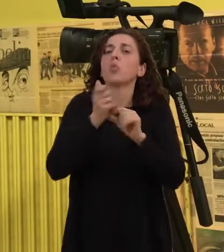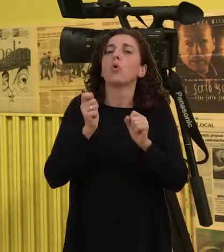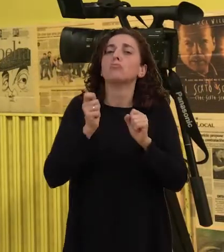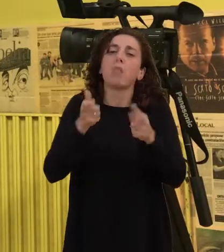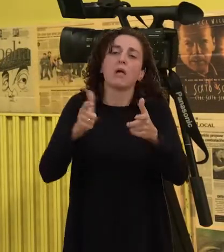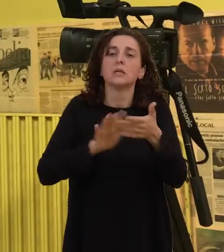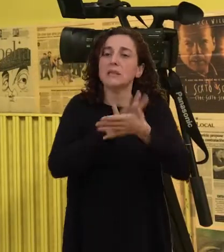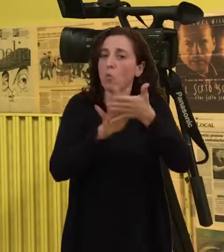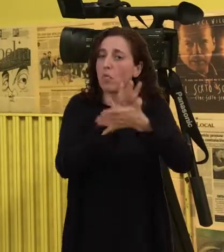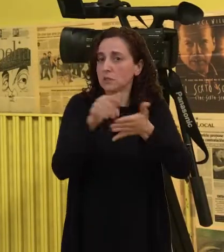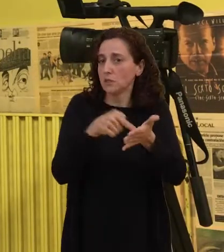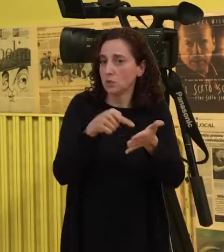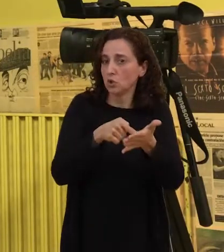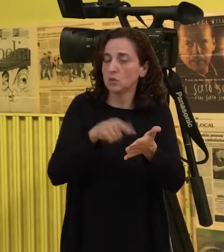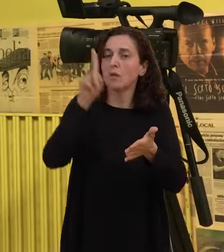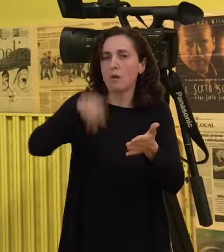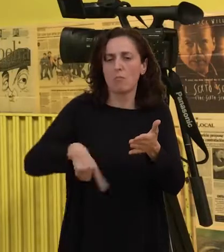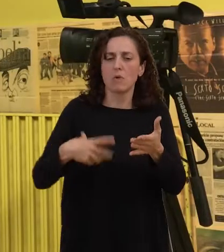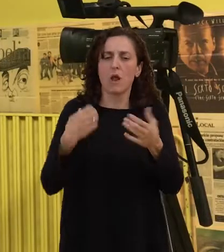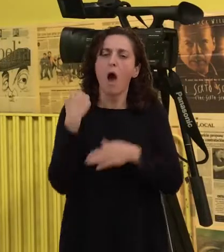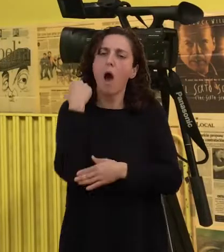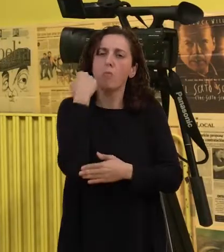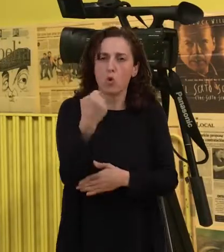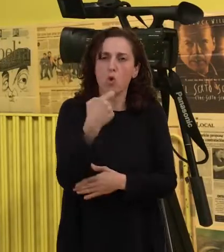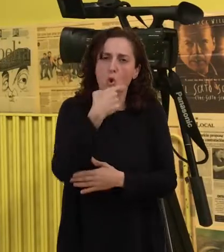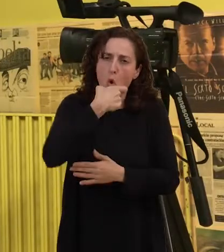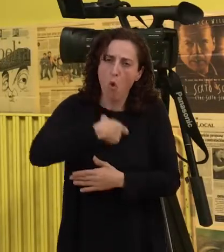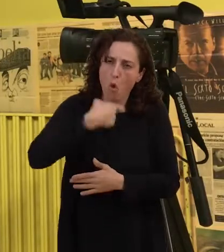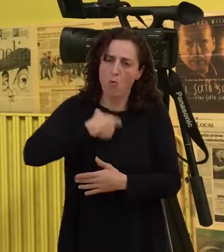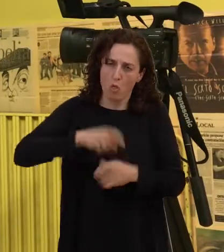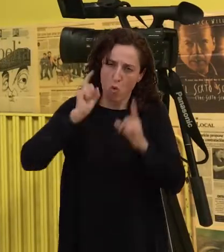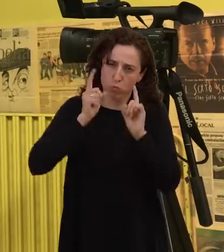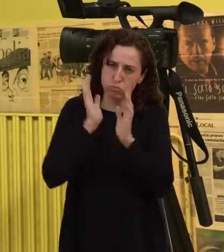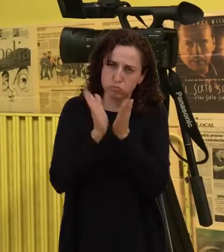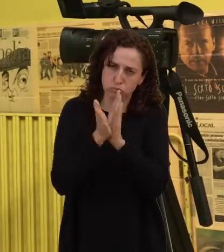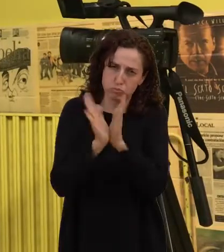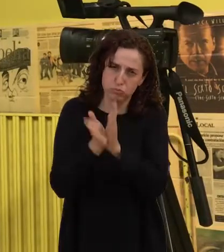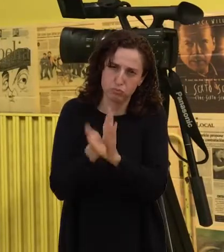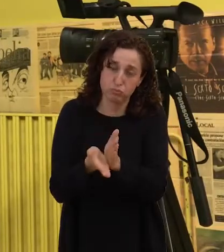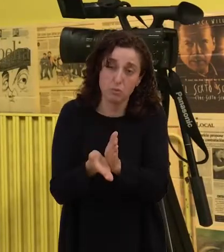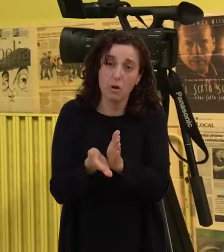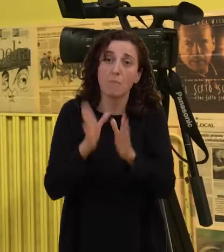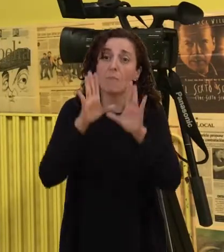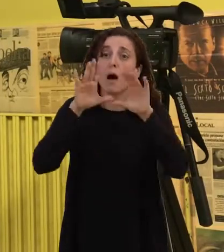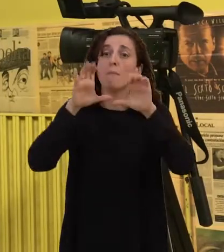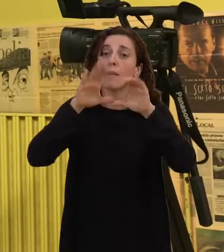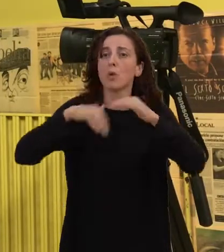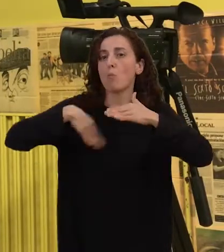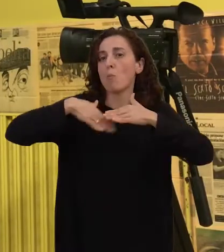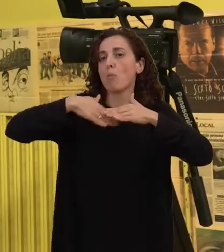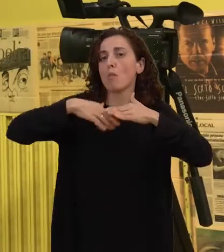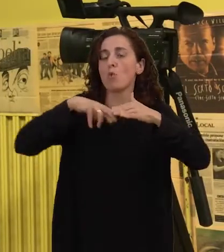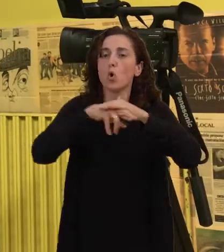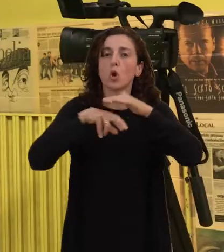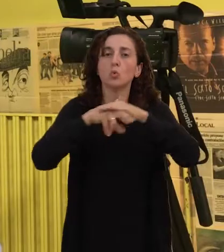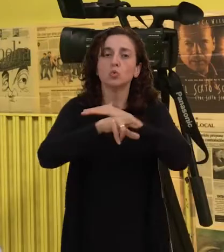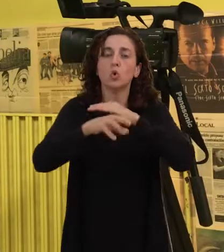moito apoio logopédico para aprender un mínimo de recursos comunicativos